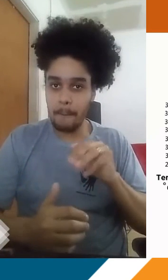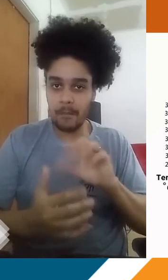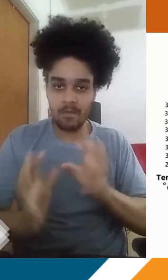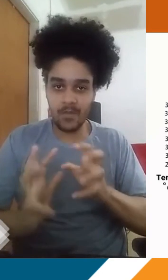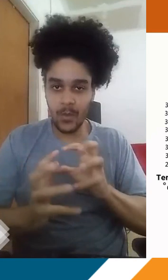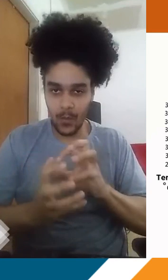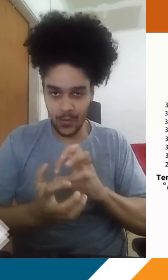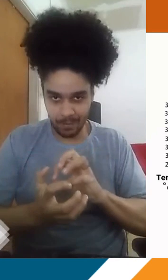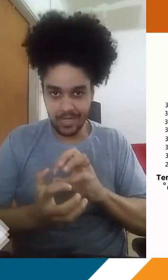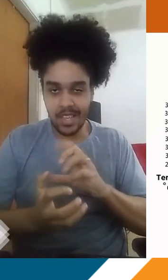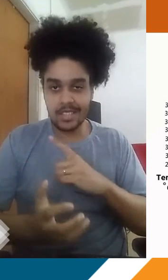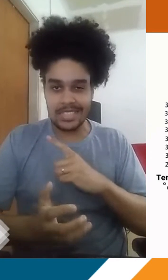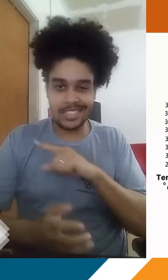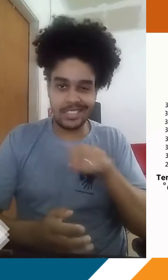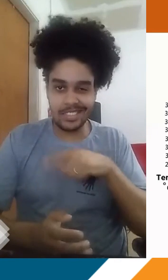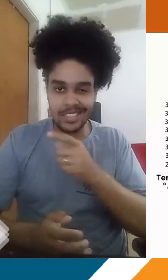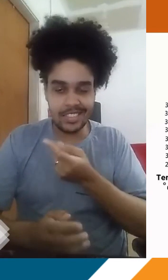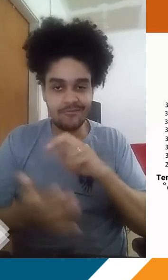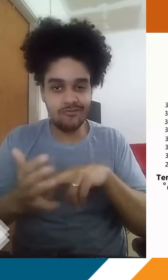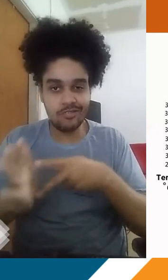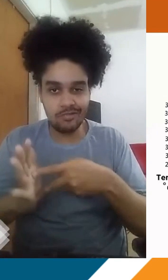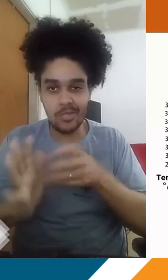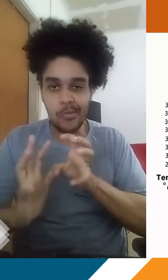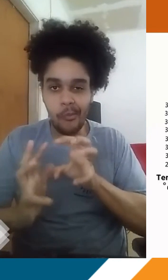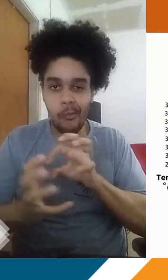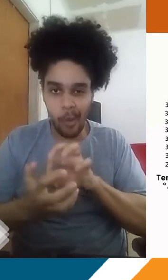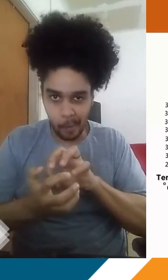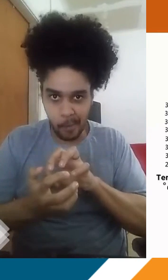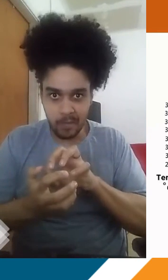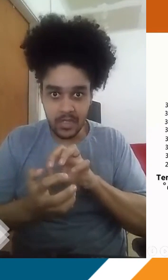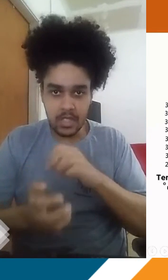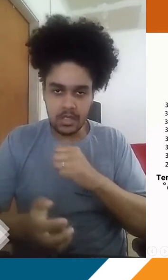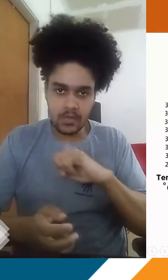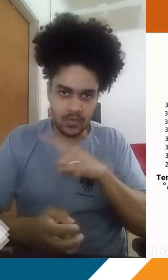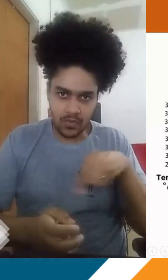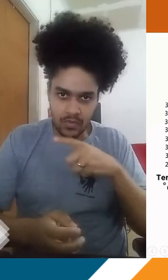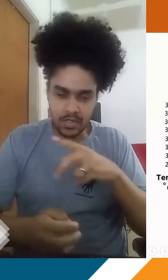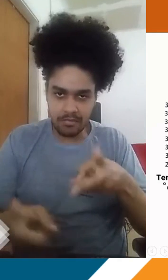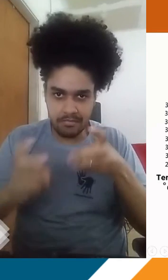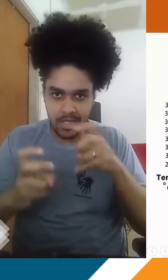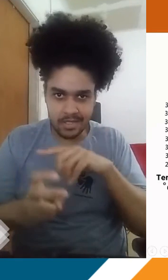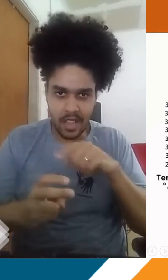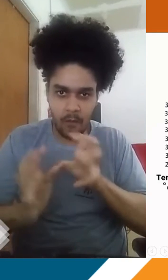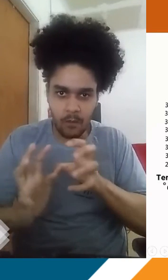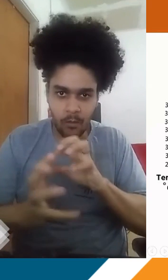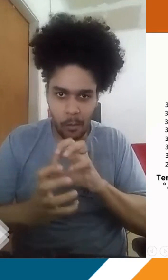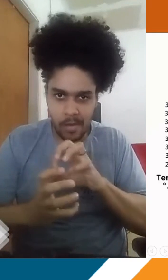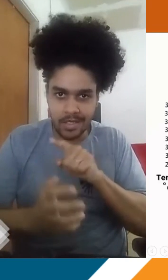tem essa essência de significado, forma. Se vocês perceberem aqui, o formato